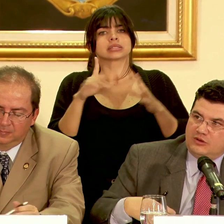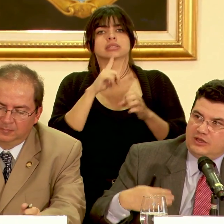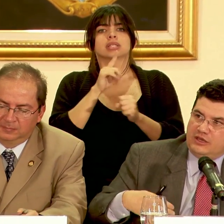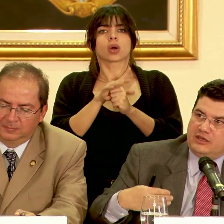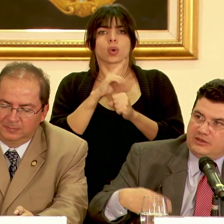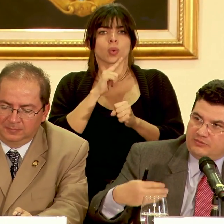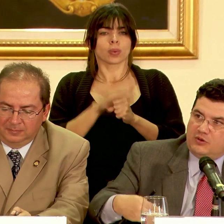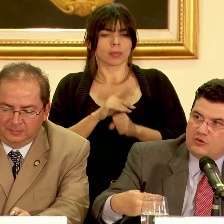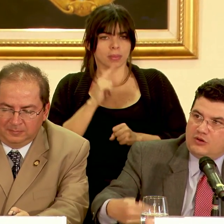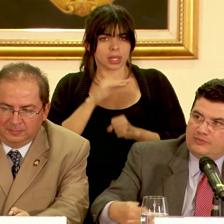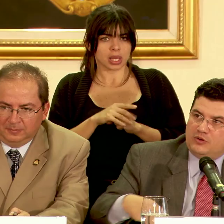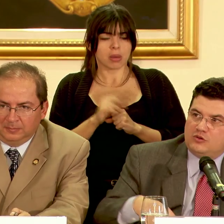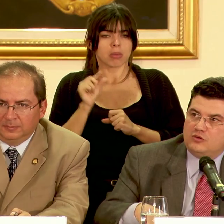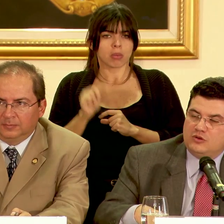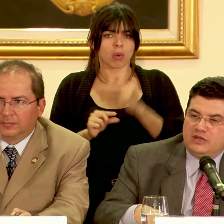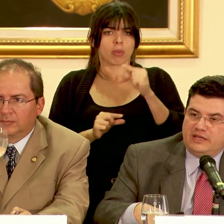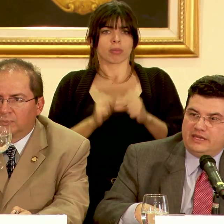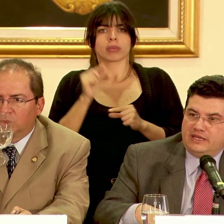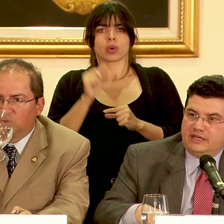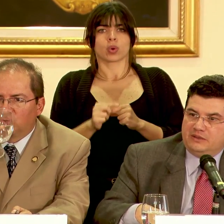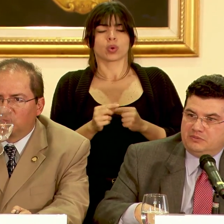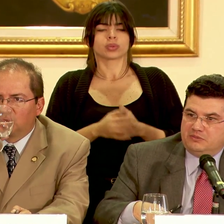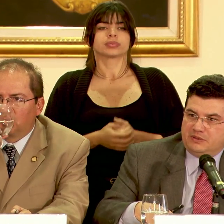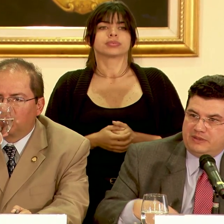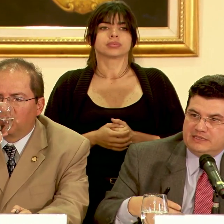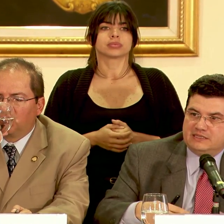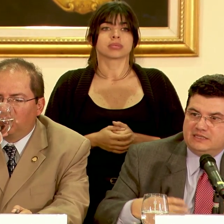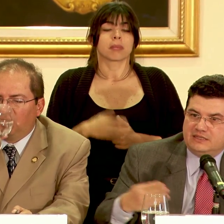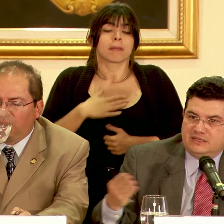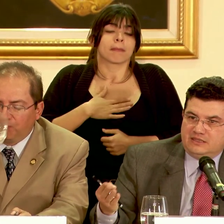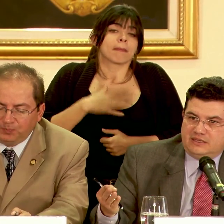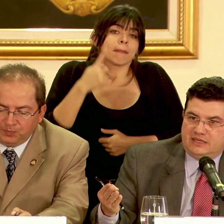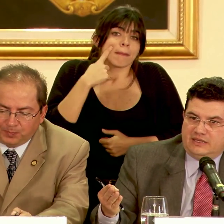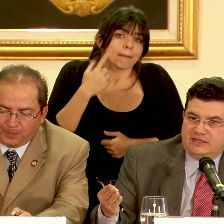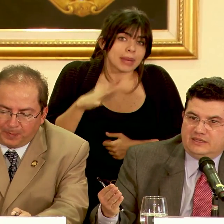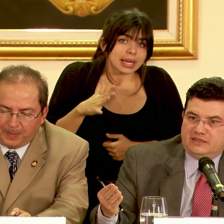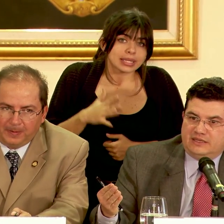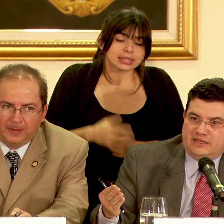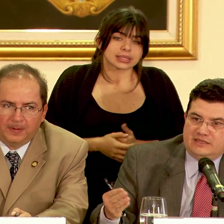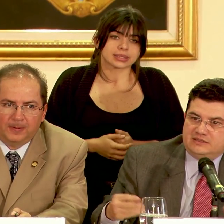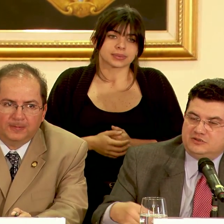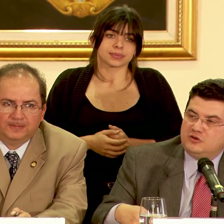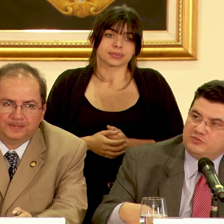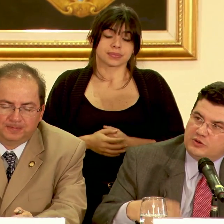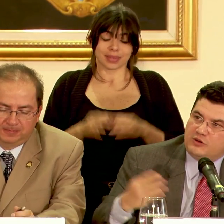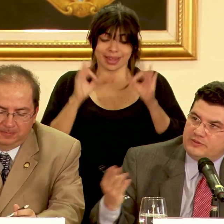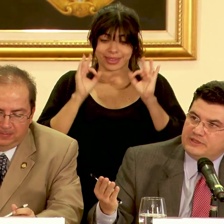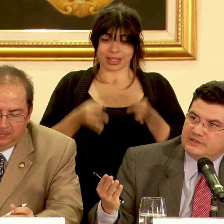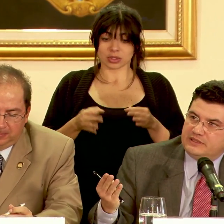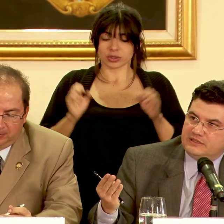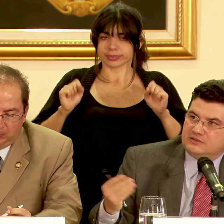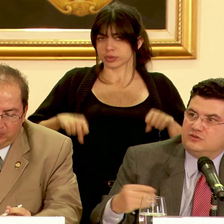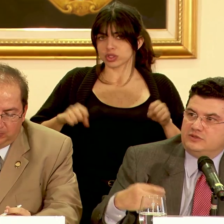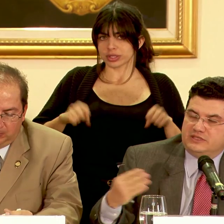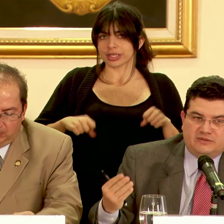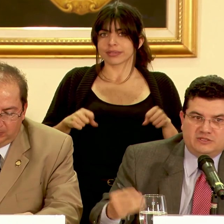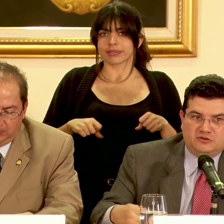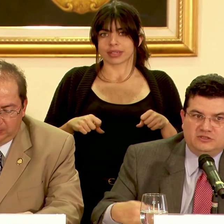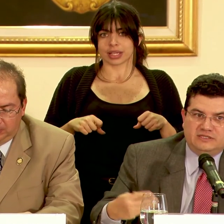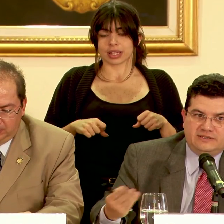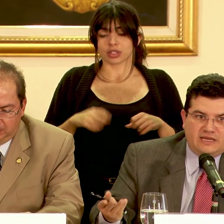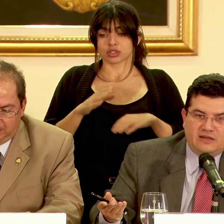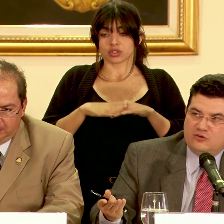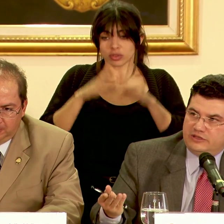poco a poco me parece que que la decisión probablemente sobre